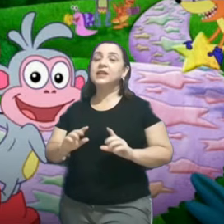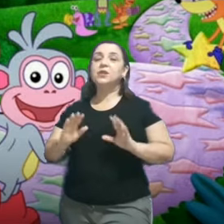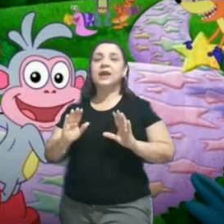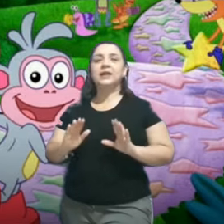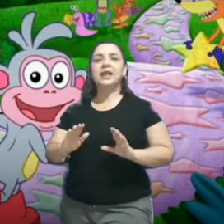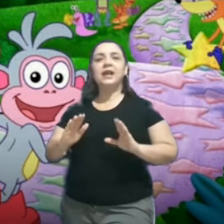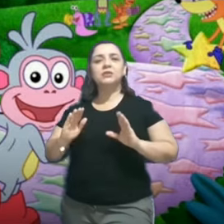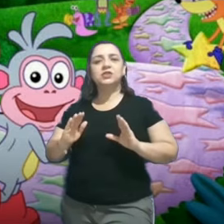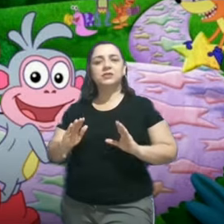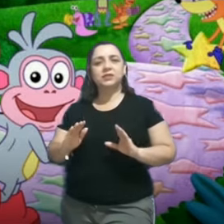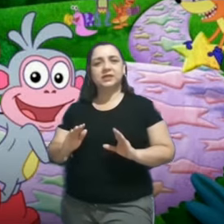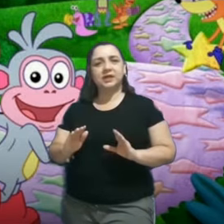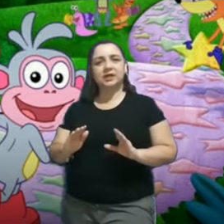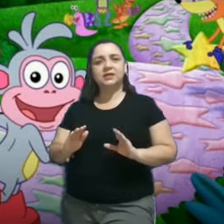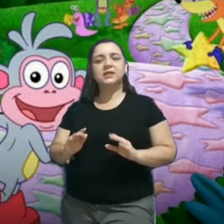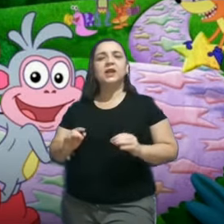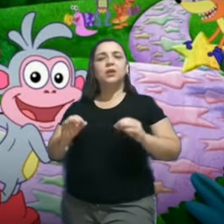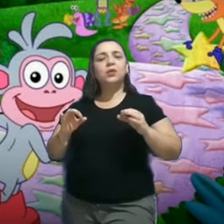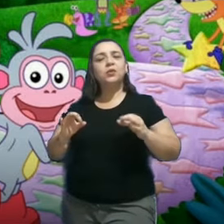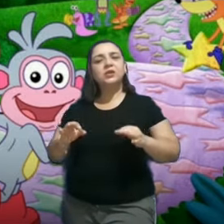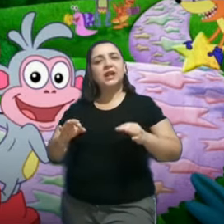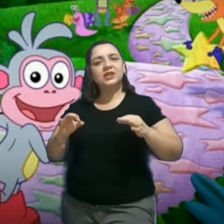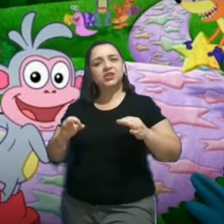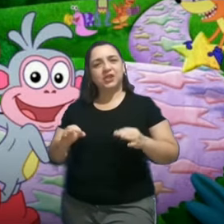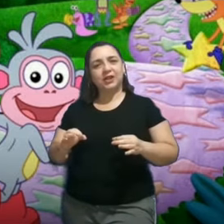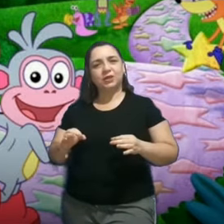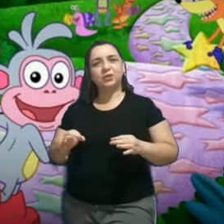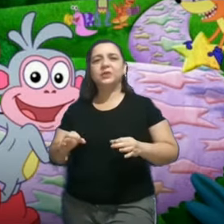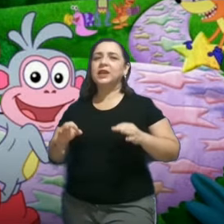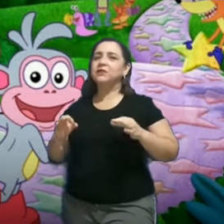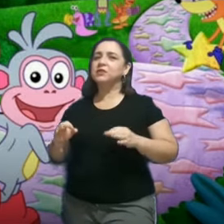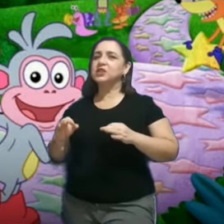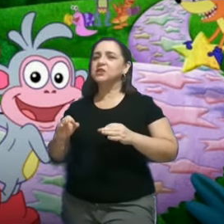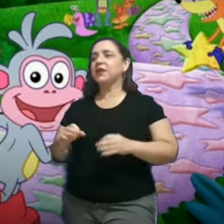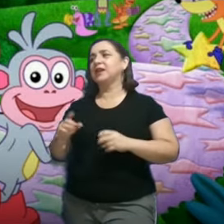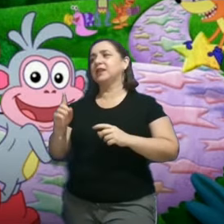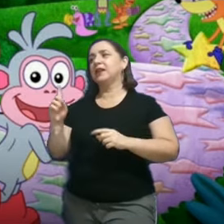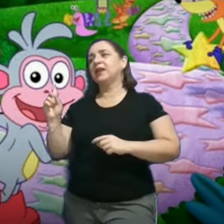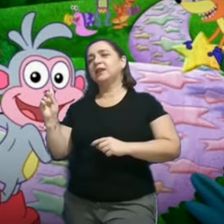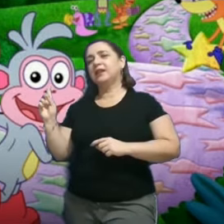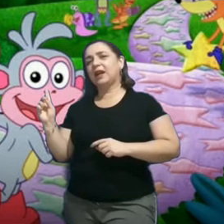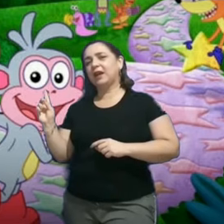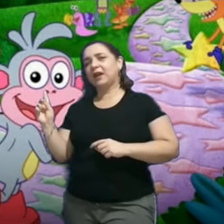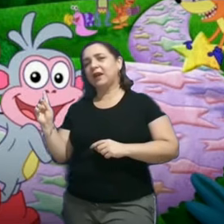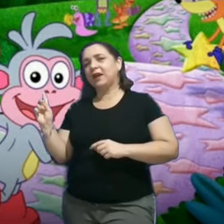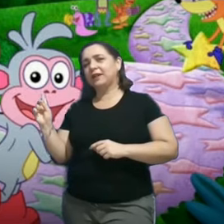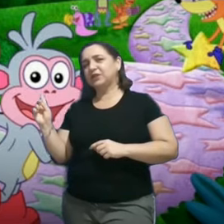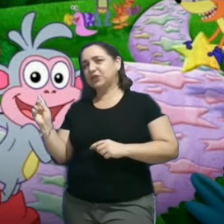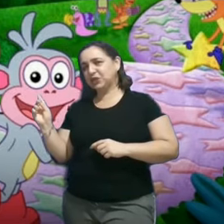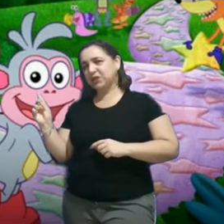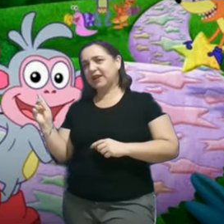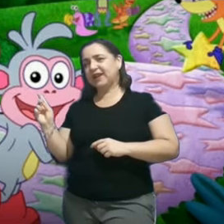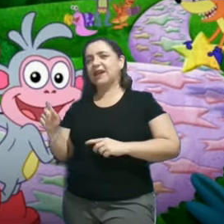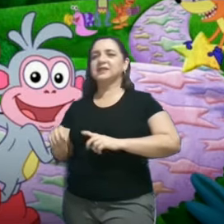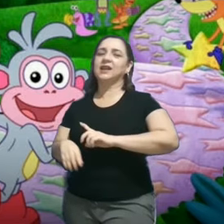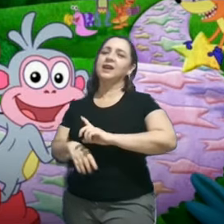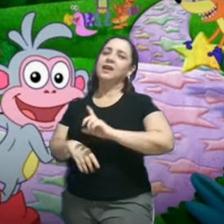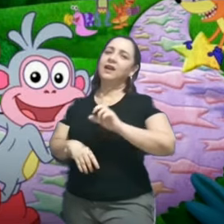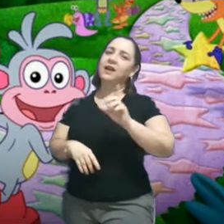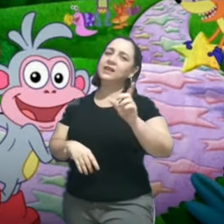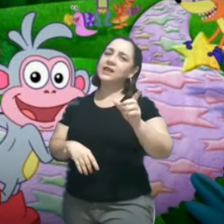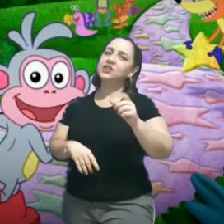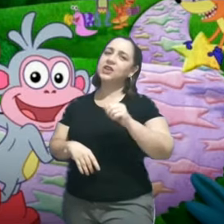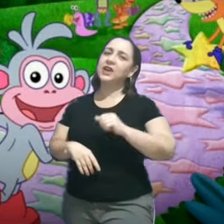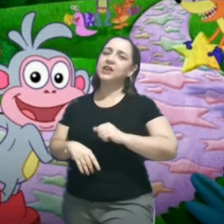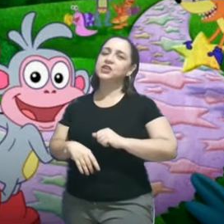desenhem no caderno de vocês o trajeto que vocês fazem da sua casa